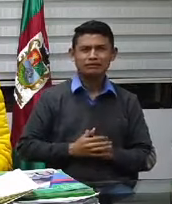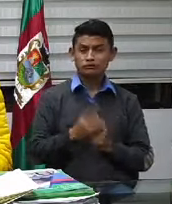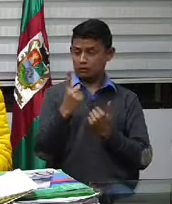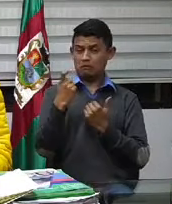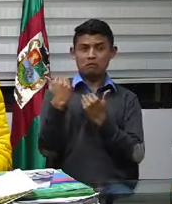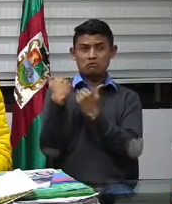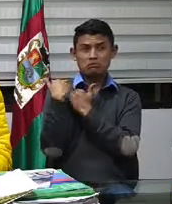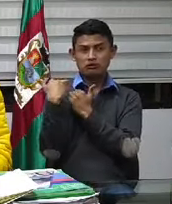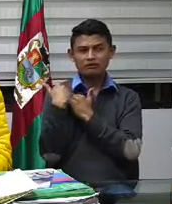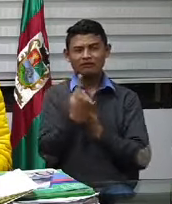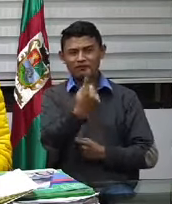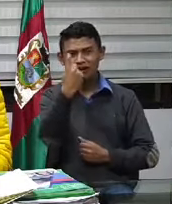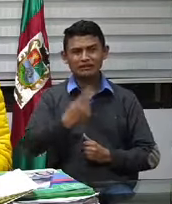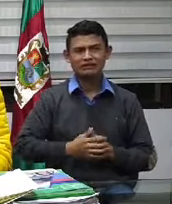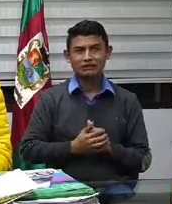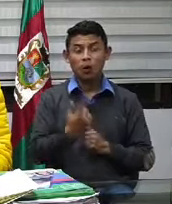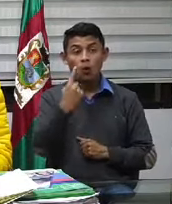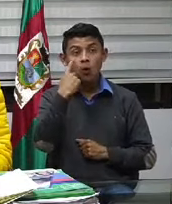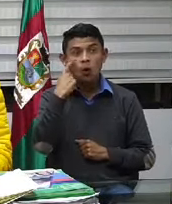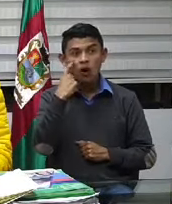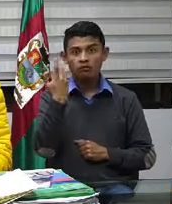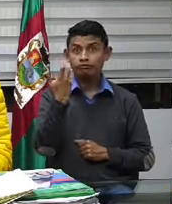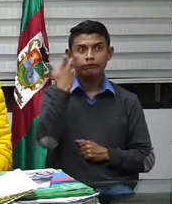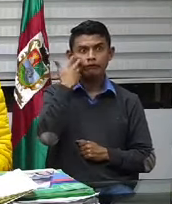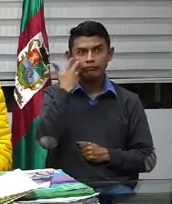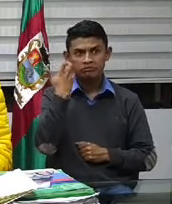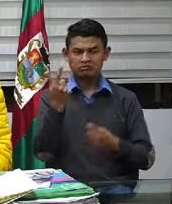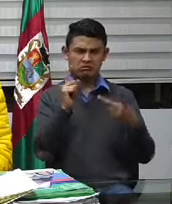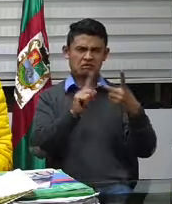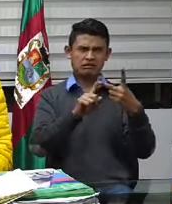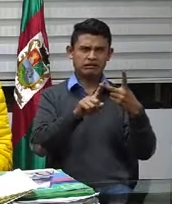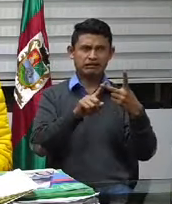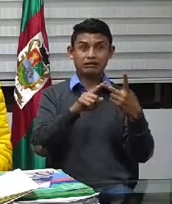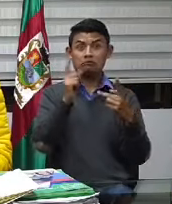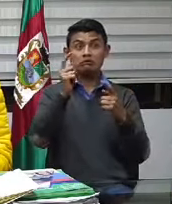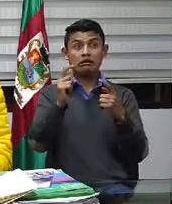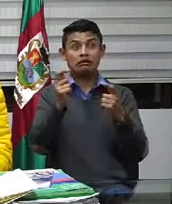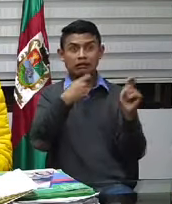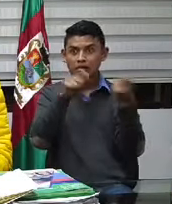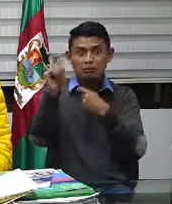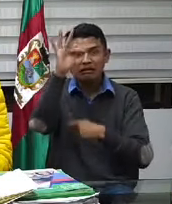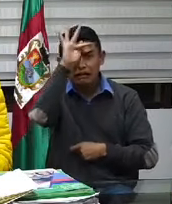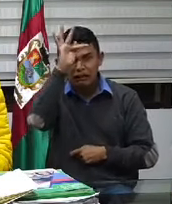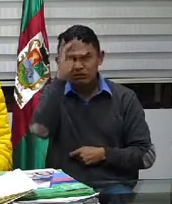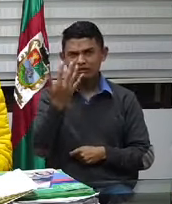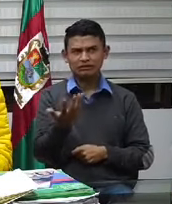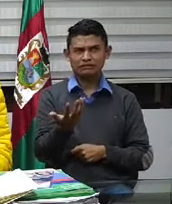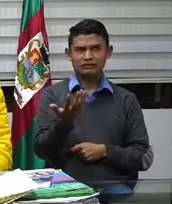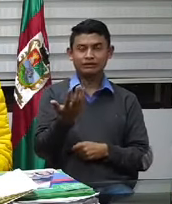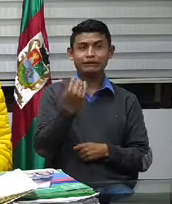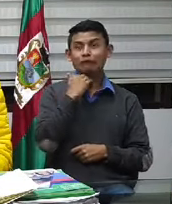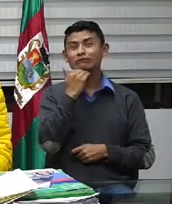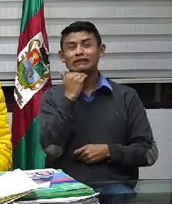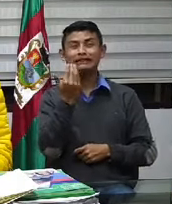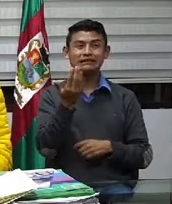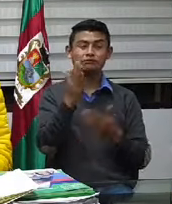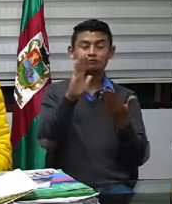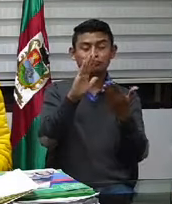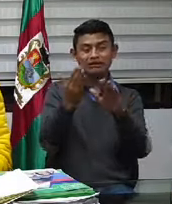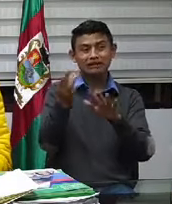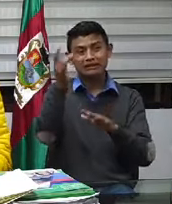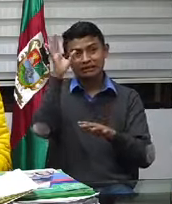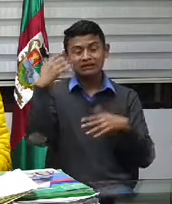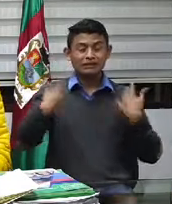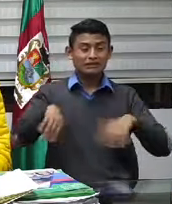vamos a tener más enfermos, más hospitalizados, y Dios no lo quiera, vamos a tener muertos. Es que,